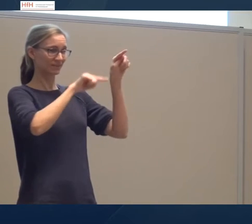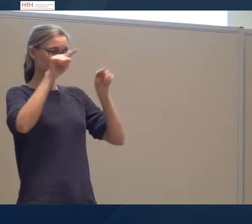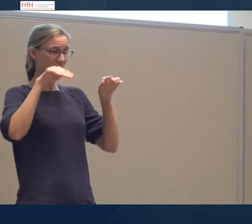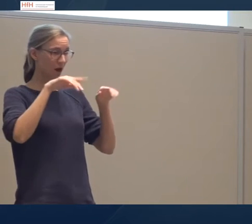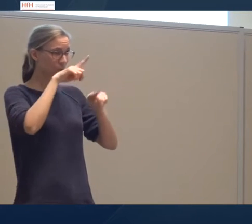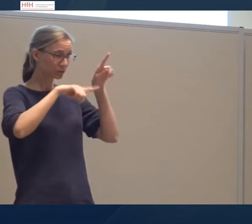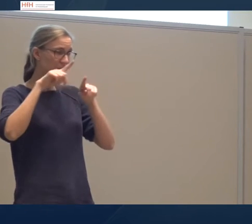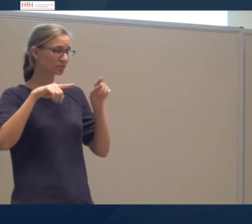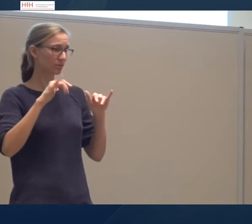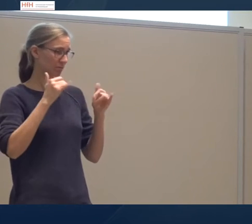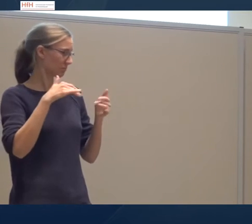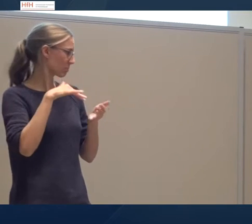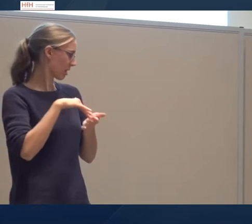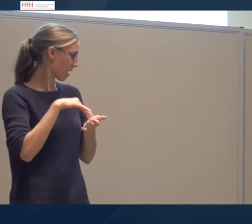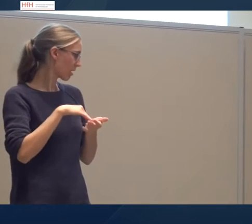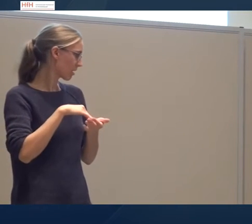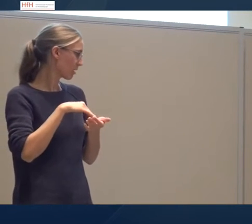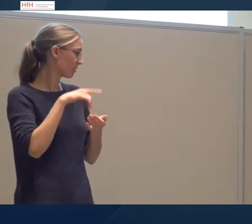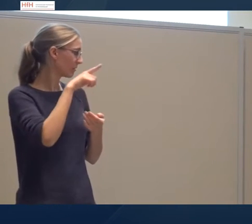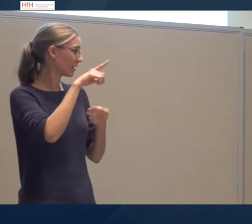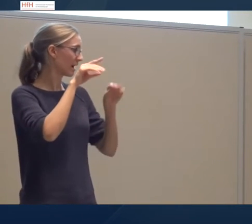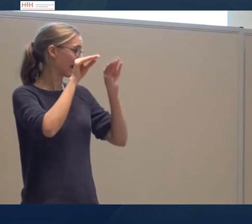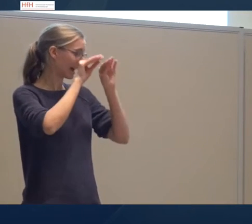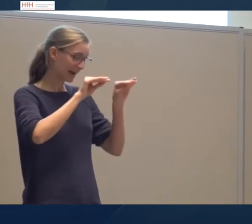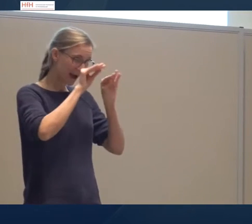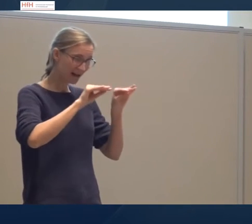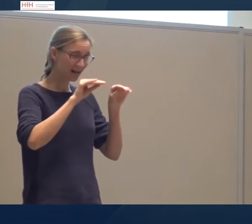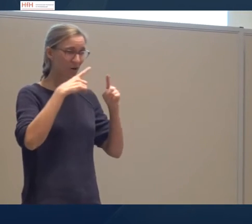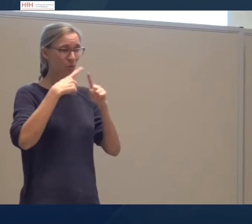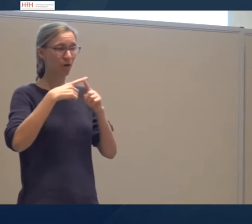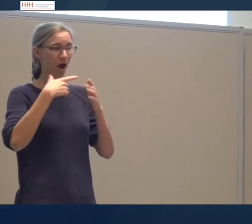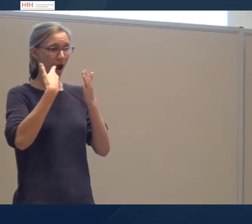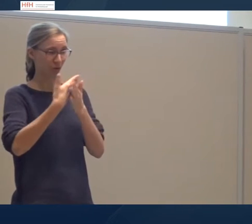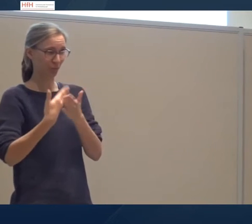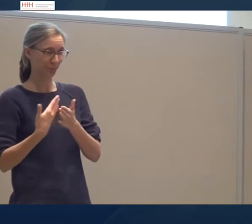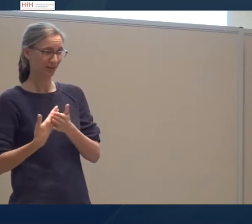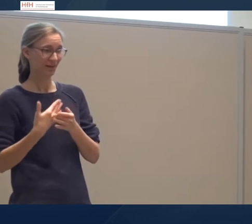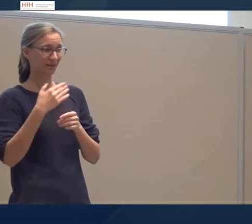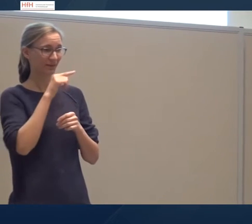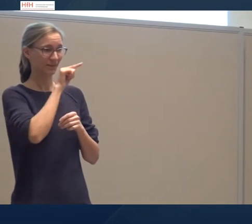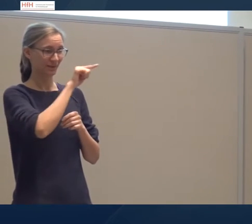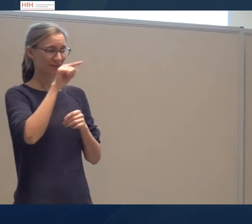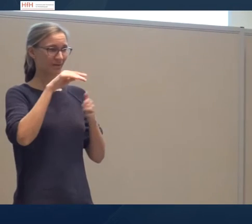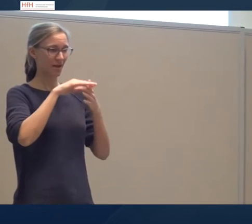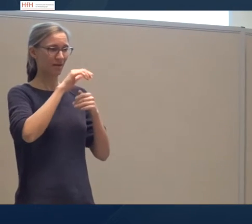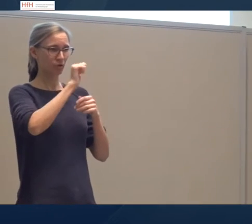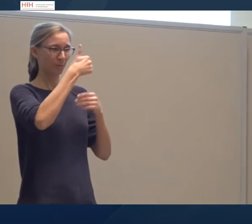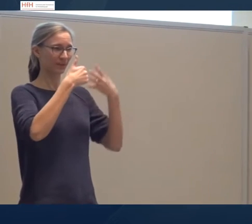erklären und argumentieren zum Beispiel mit den Top 4